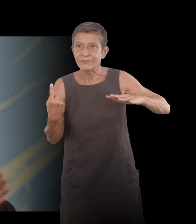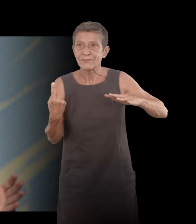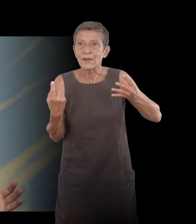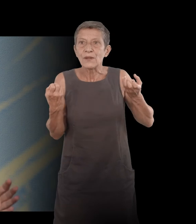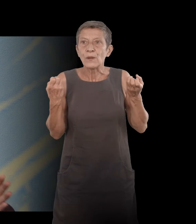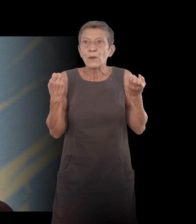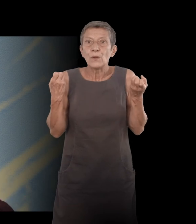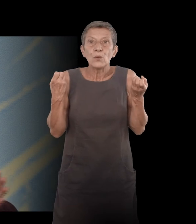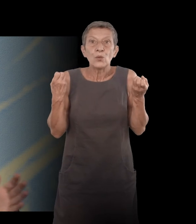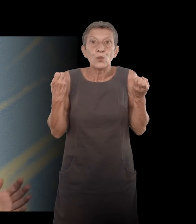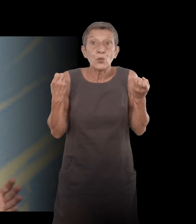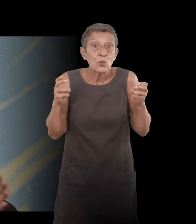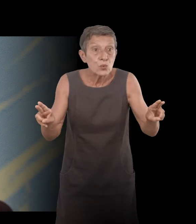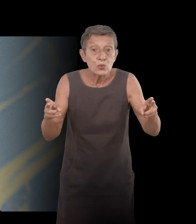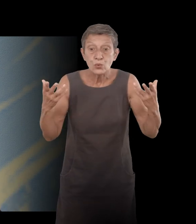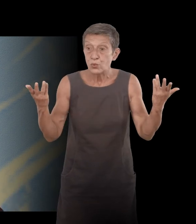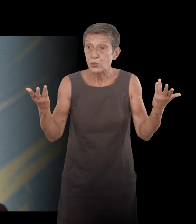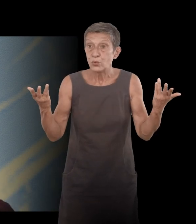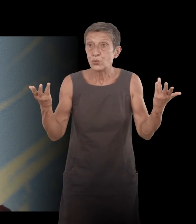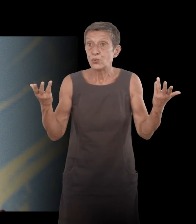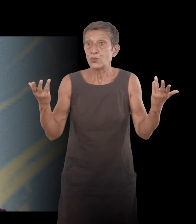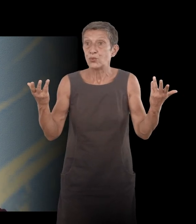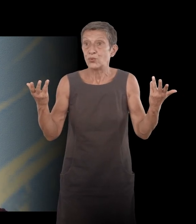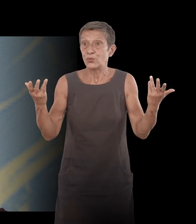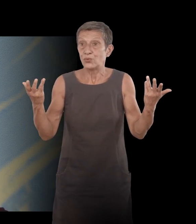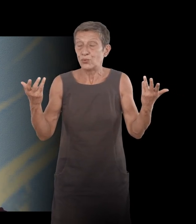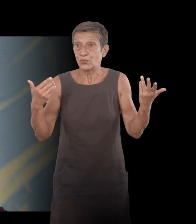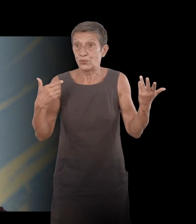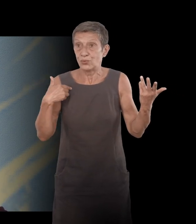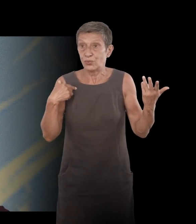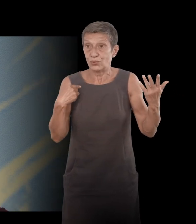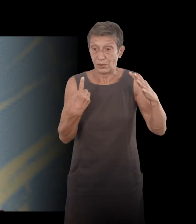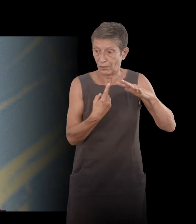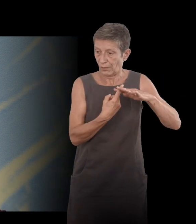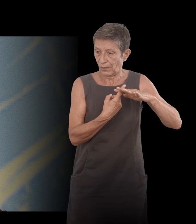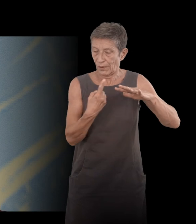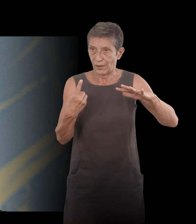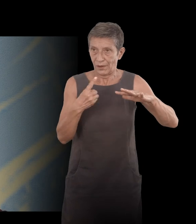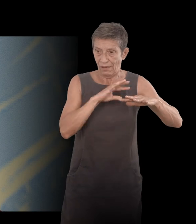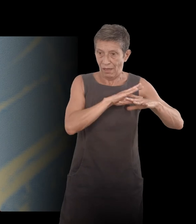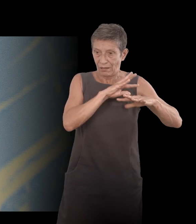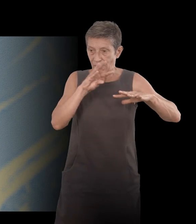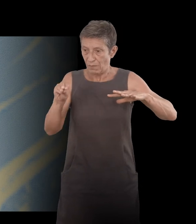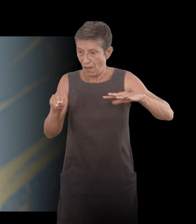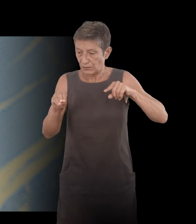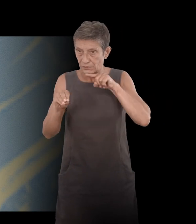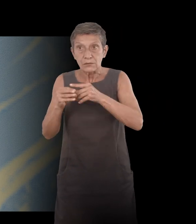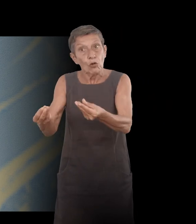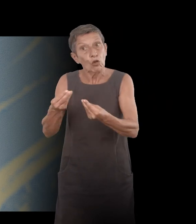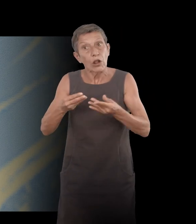accepte dans le fait d'être déplacé une expérience un peu un peu différente mais je ne voudrais pas non